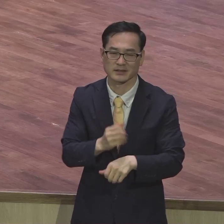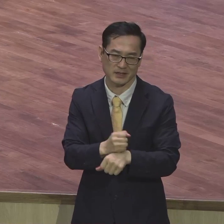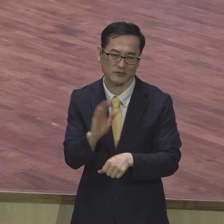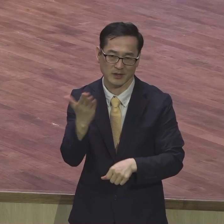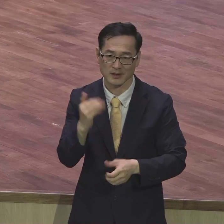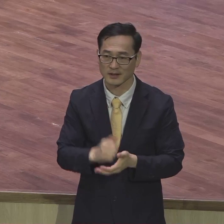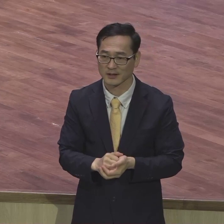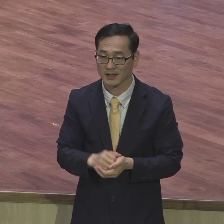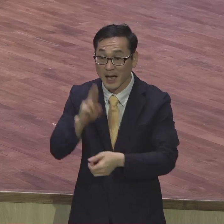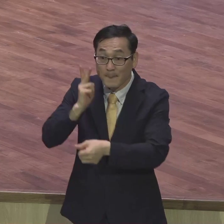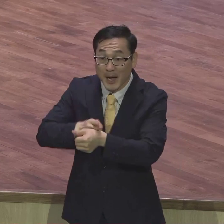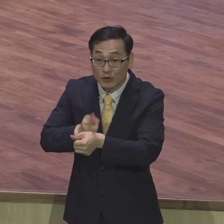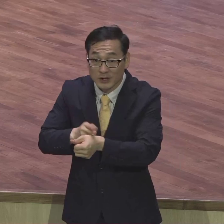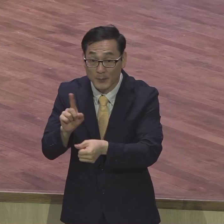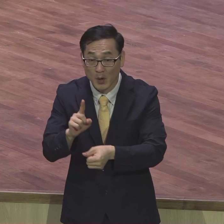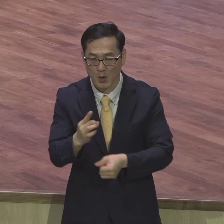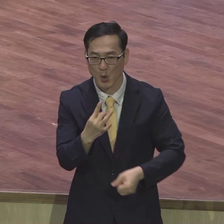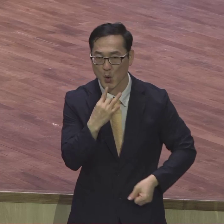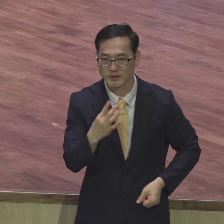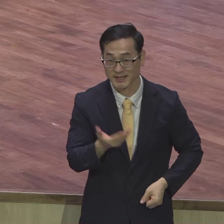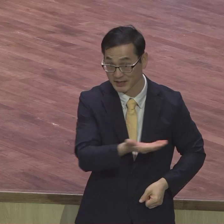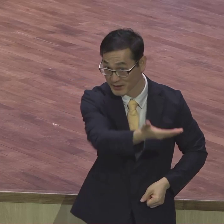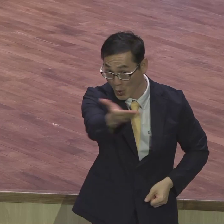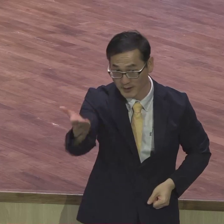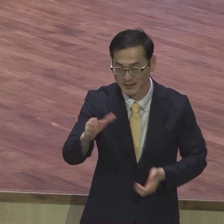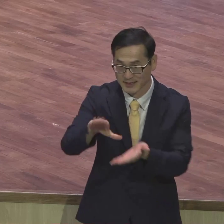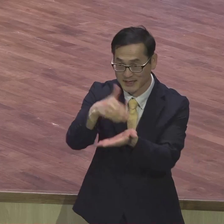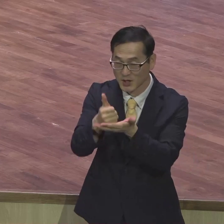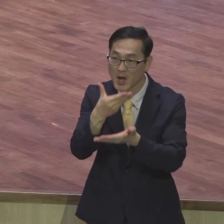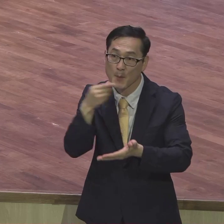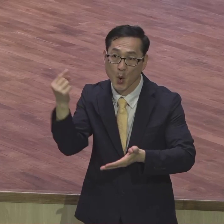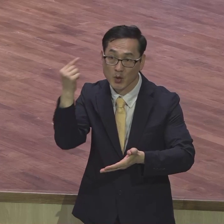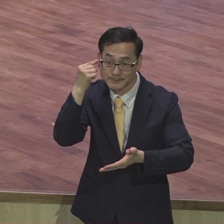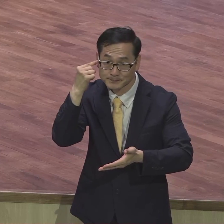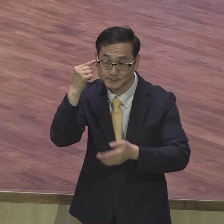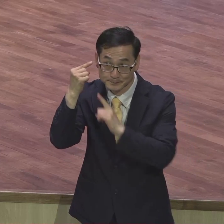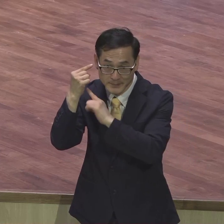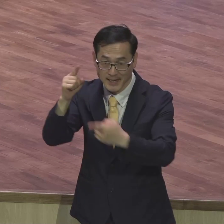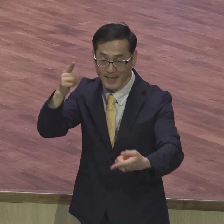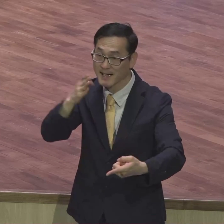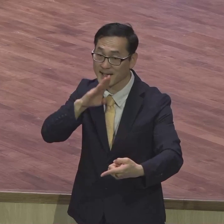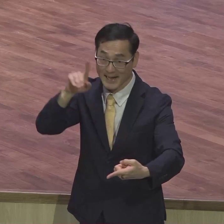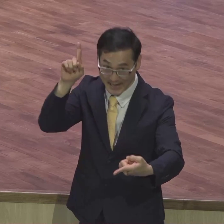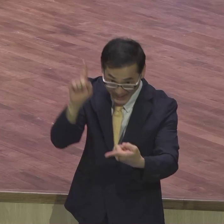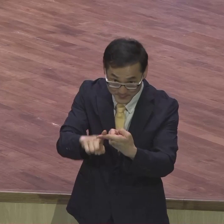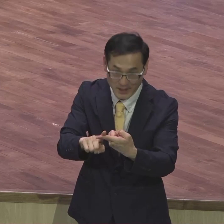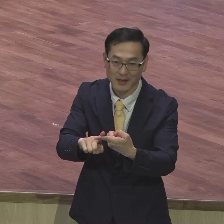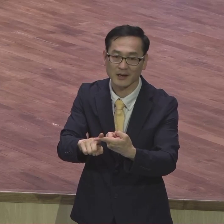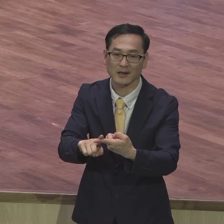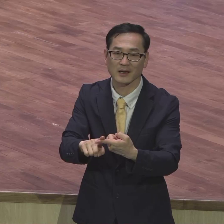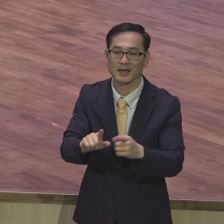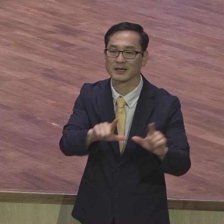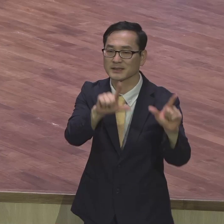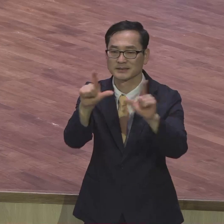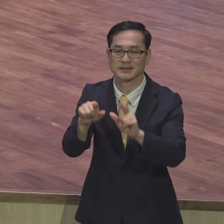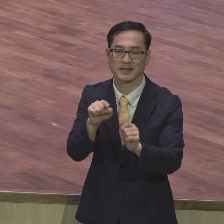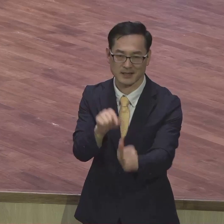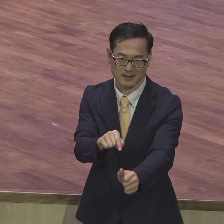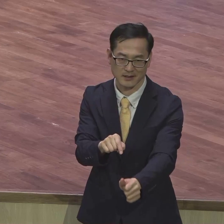오직 너희는 그리스도의 복음에 합당하게 생활하라 그렇게 강조했습니다